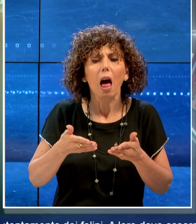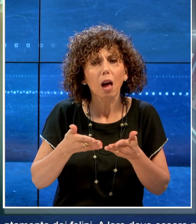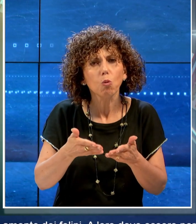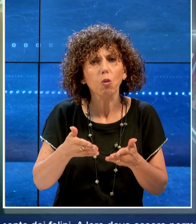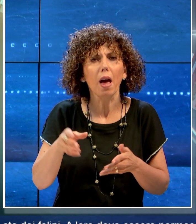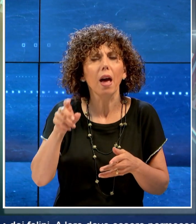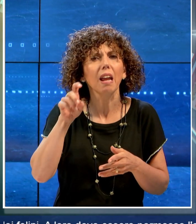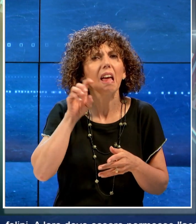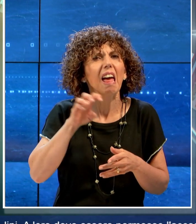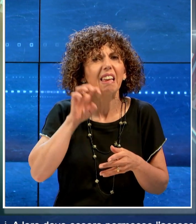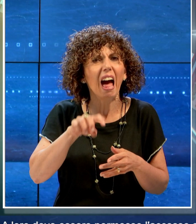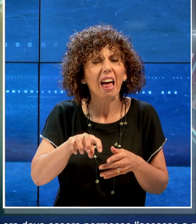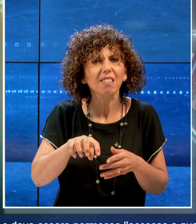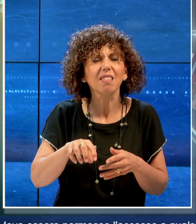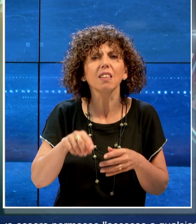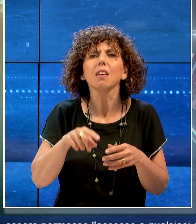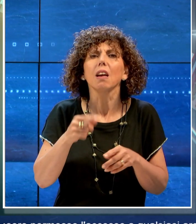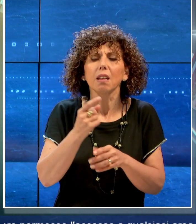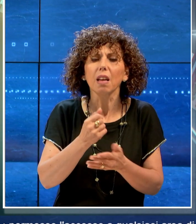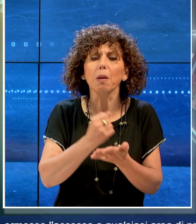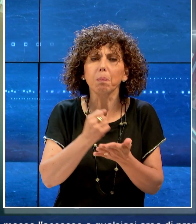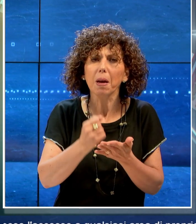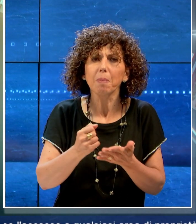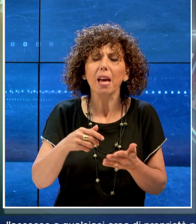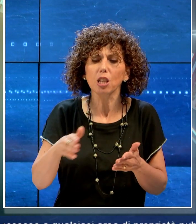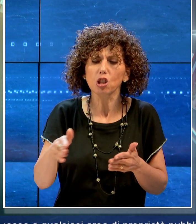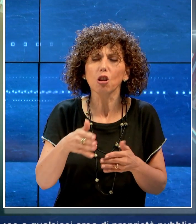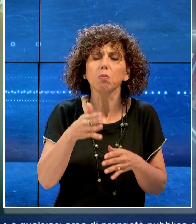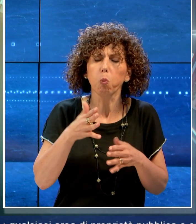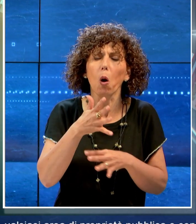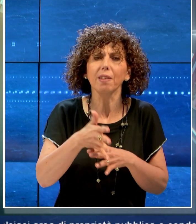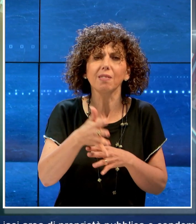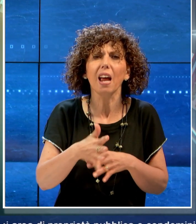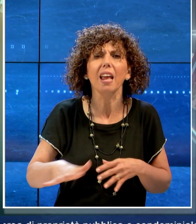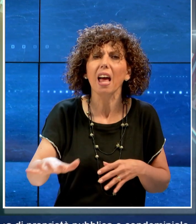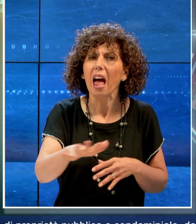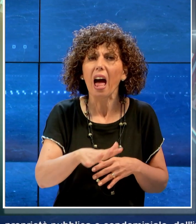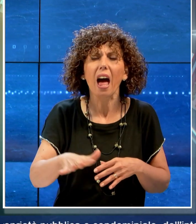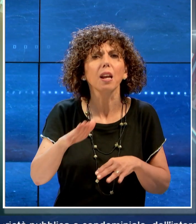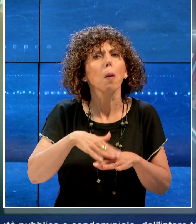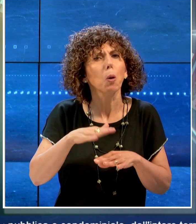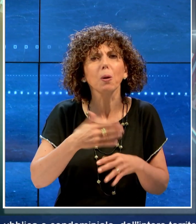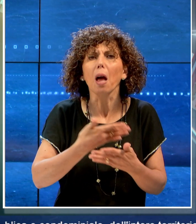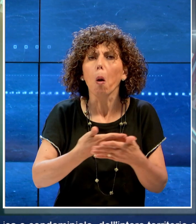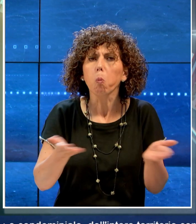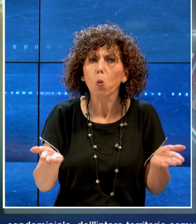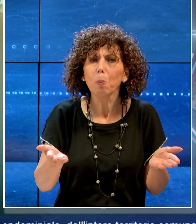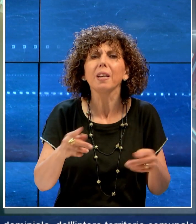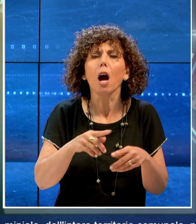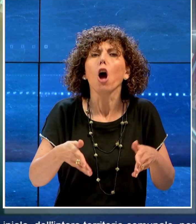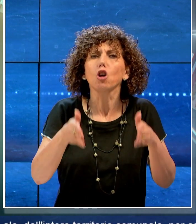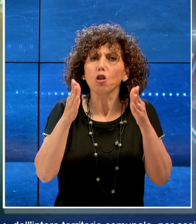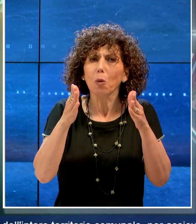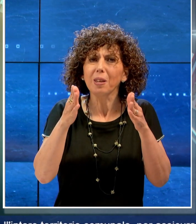dei felini. A loro deve essere permesso l'accesso a qualsiasi area di proprietà pubblica o condominiale